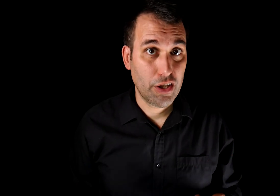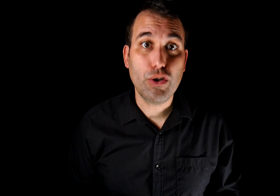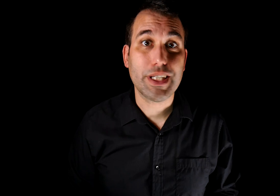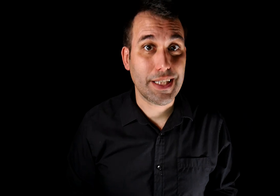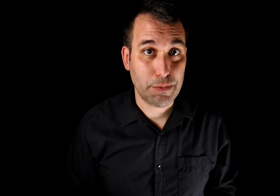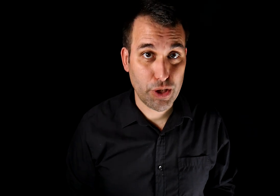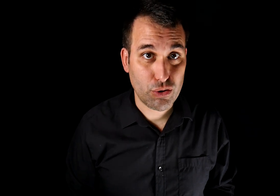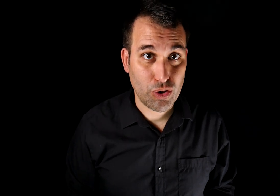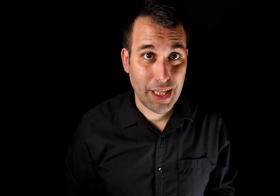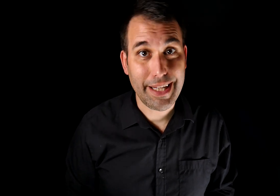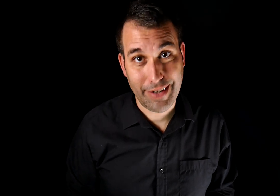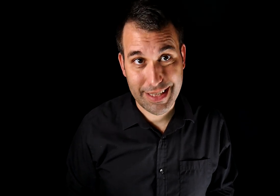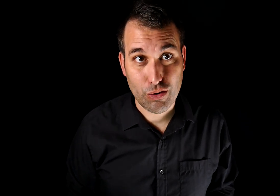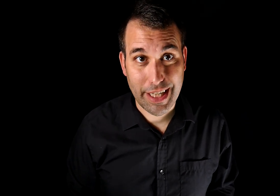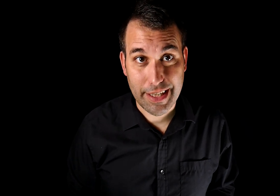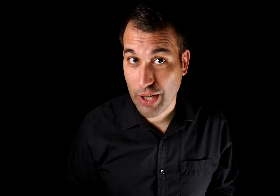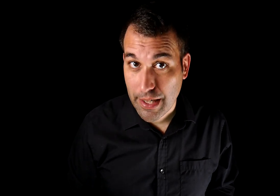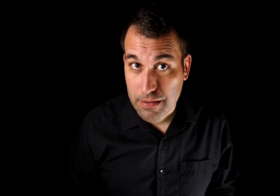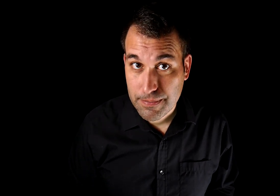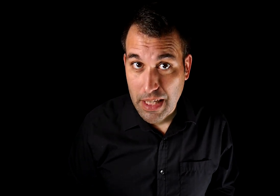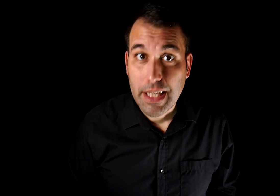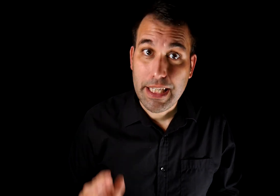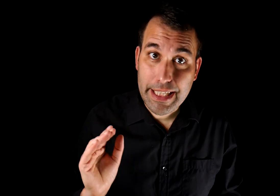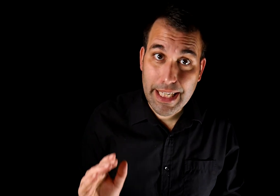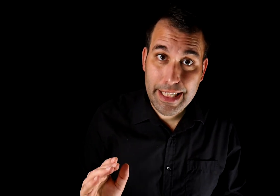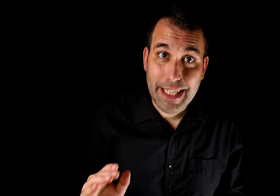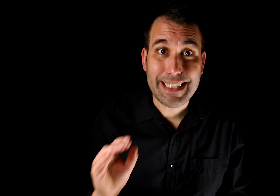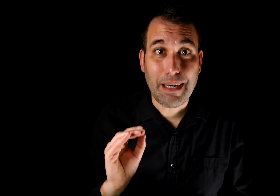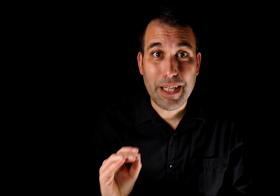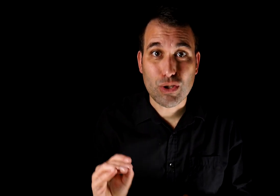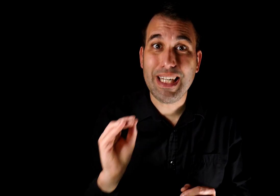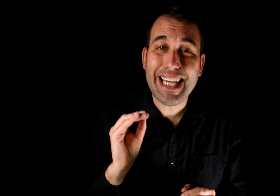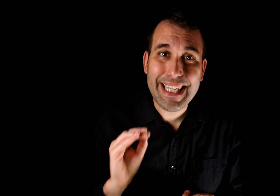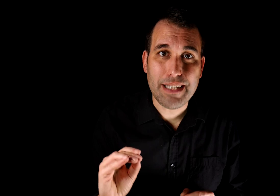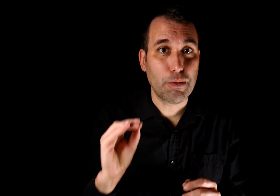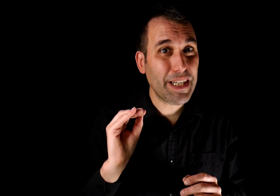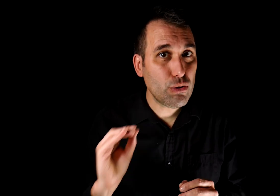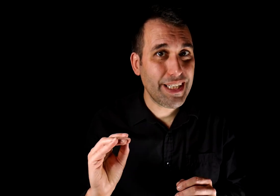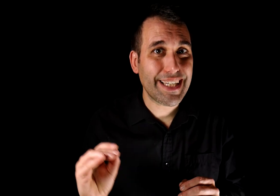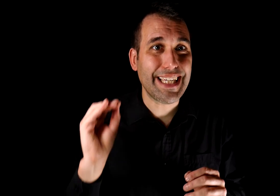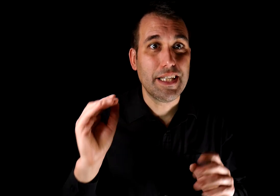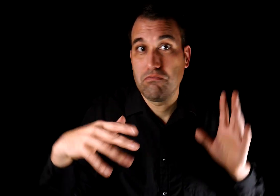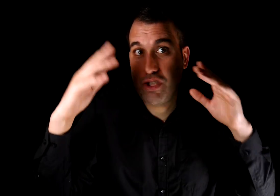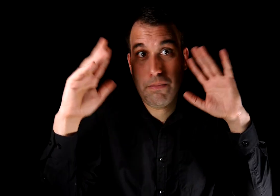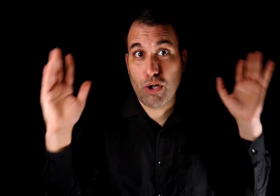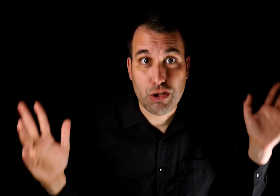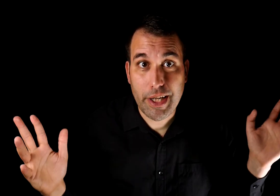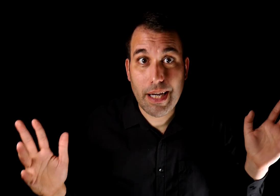no que esté dispuesto a llevarse a otra gente con él. Y de ahí es al menos legítimo presumir que, si por casualidad